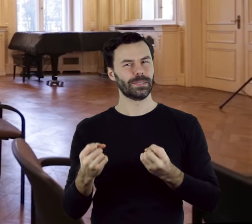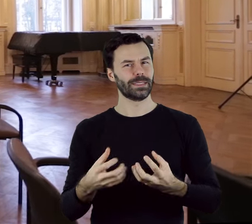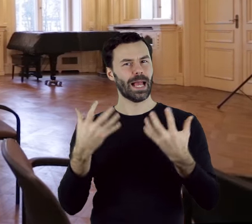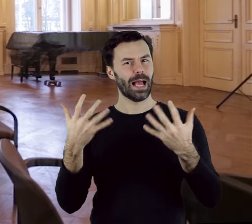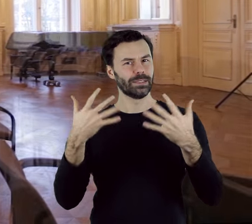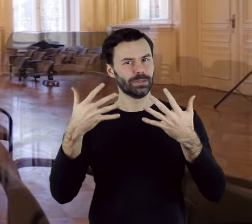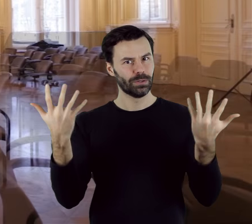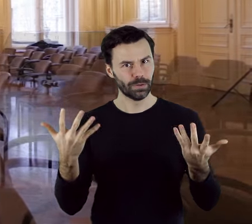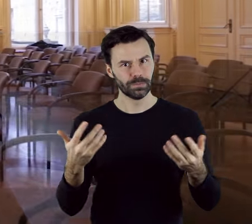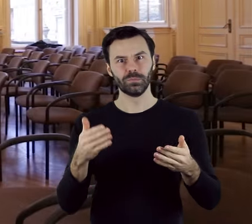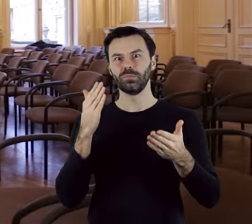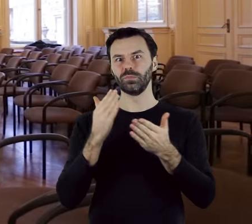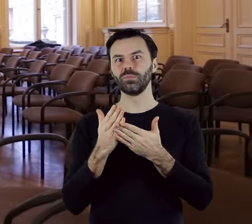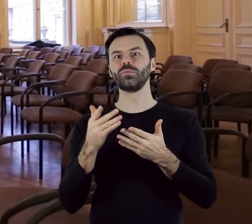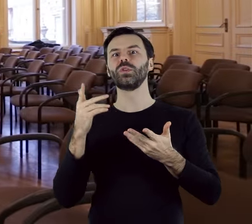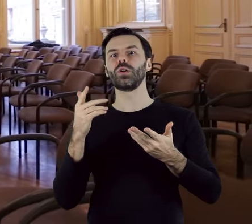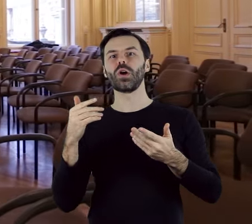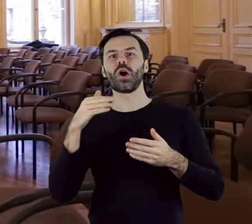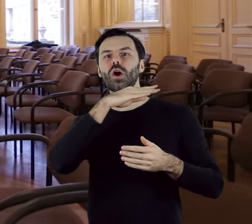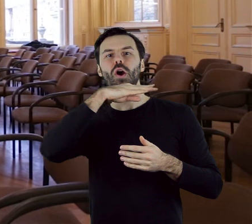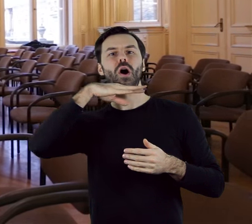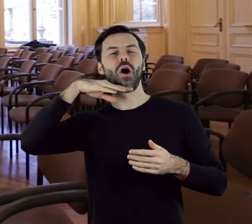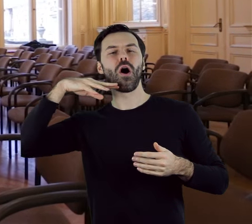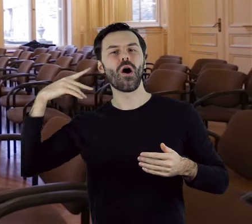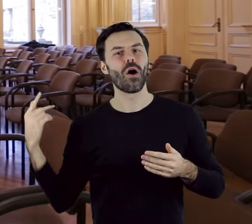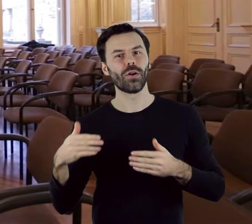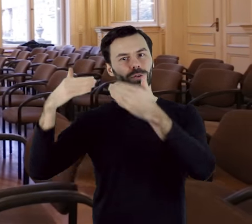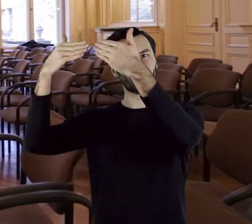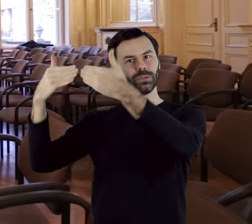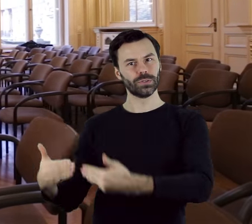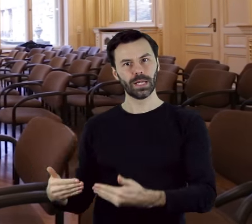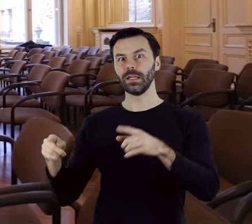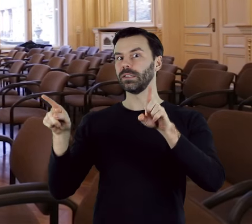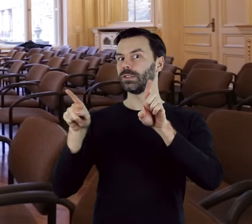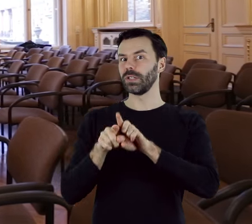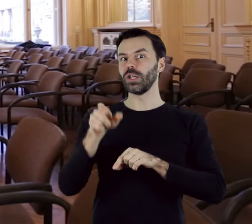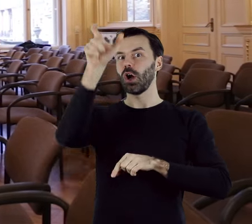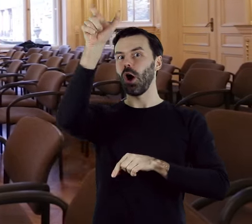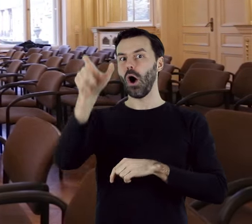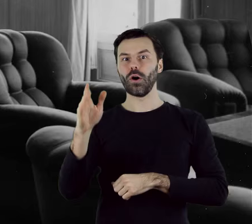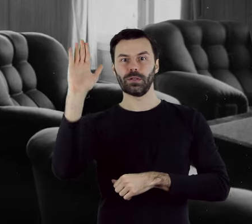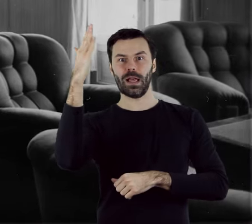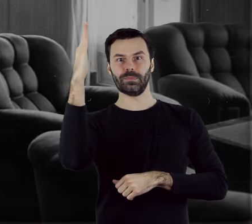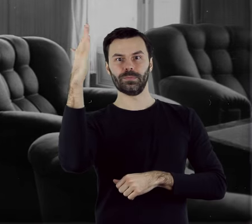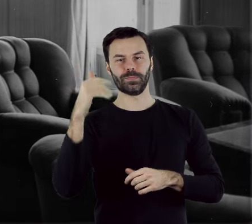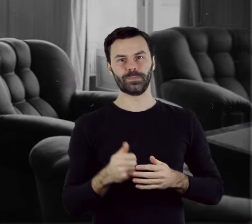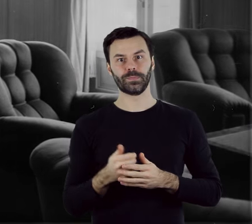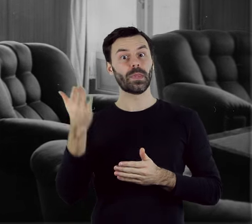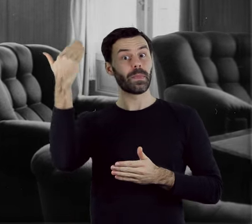złoceniami i jasną kolorystyką ścian, ale również szerokimi pasmami okien. W czasie okupacji